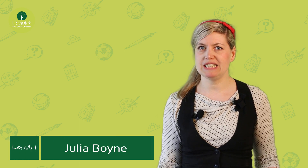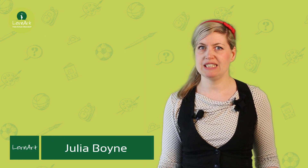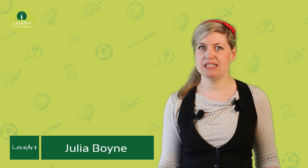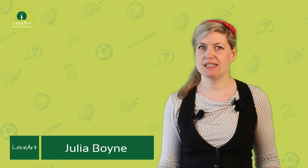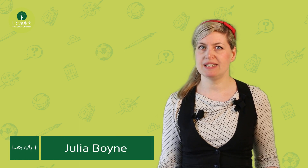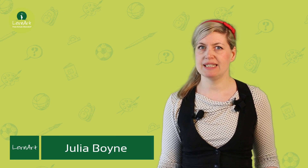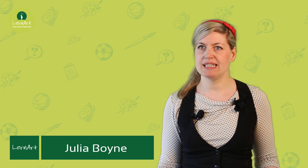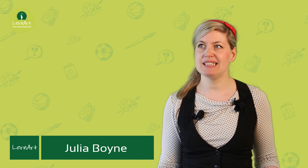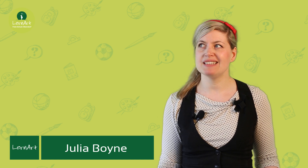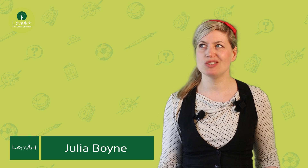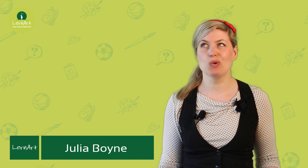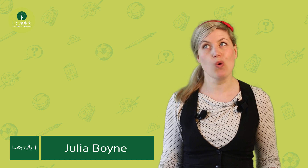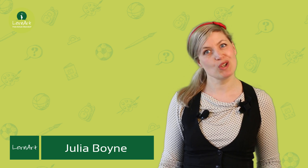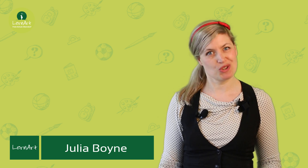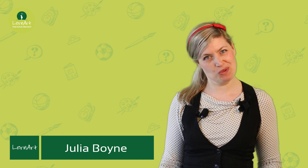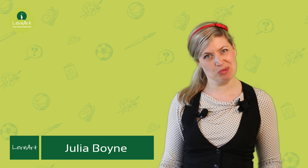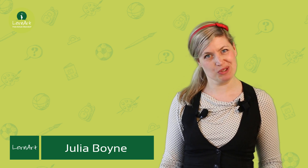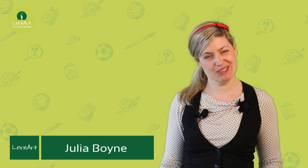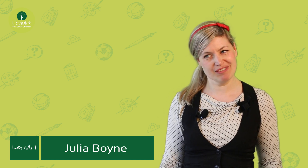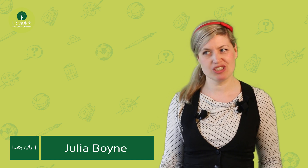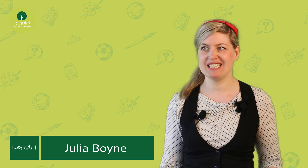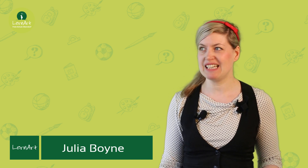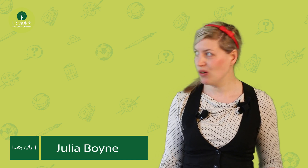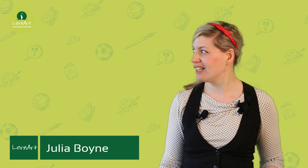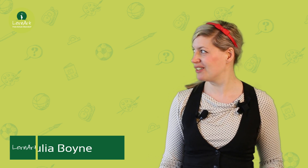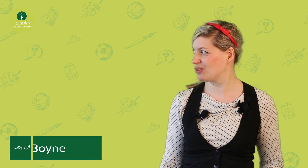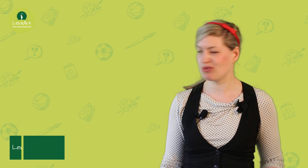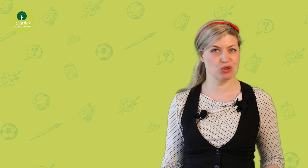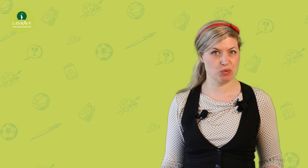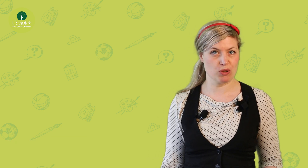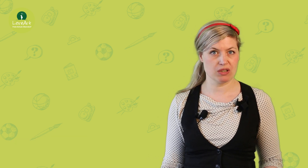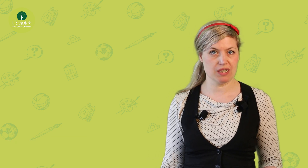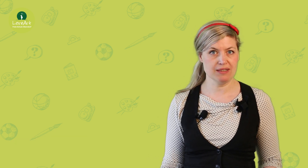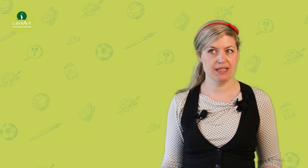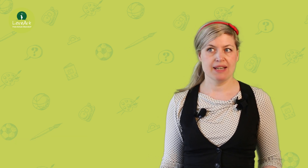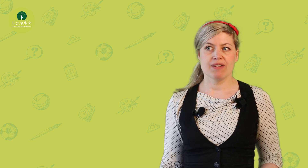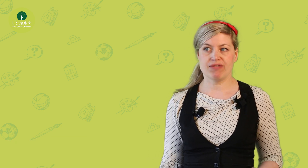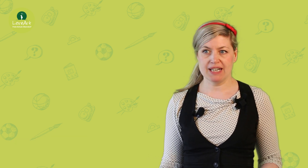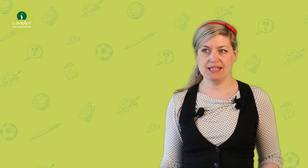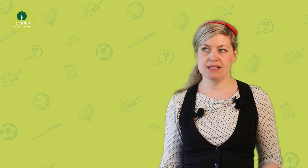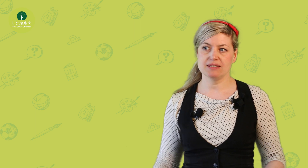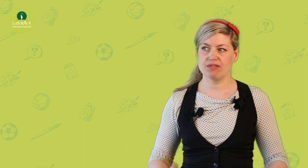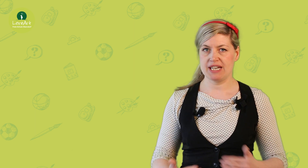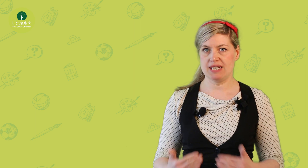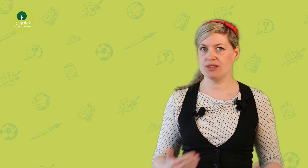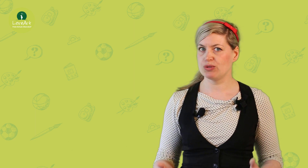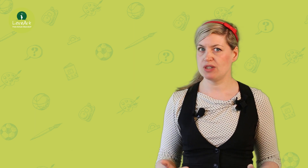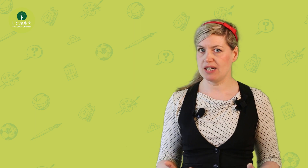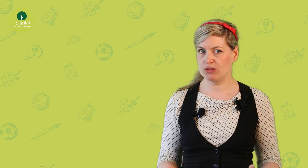die kinesiologischen Übungen, von denen Laura ganz oft schon gesprochen hat, weil das auf ähnlichen Grundlagen